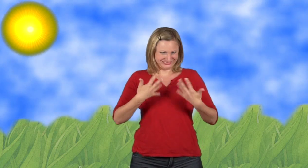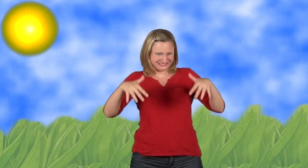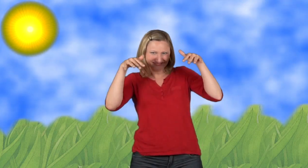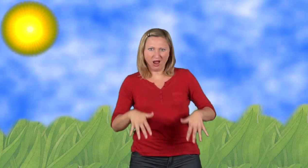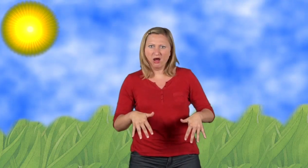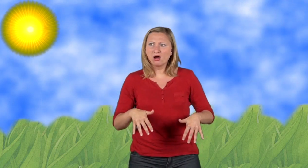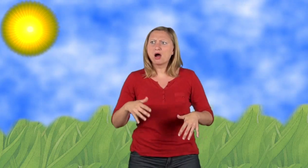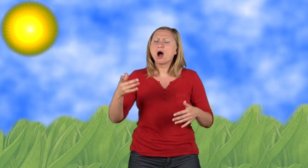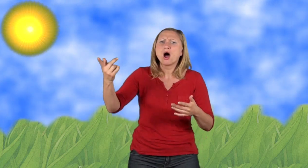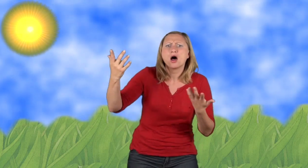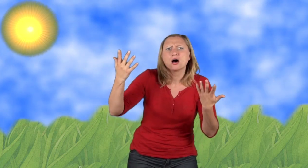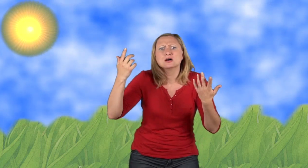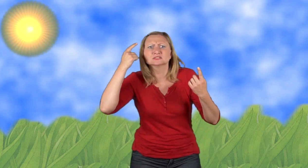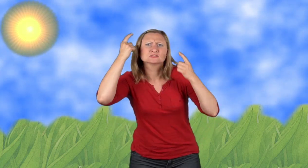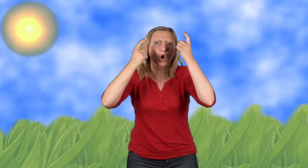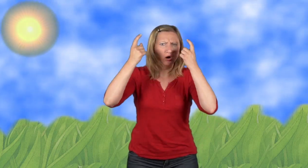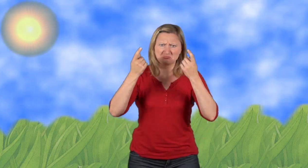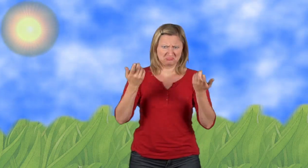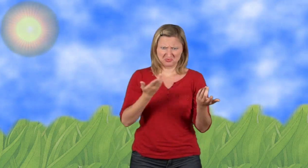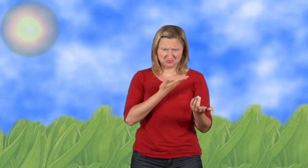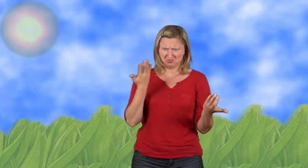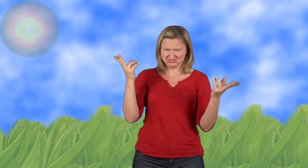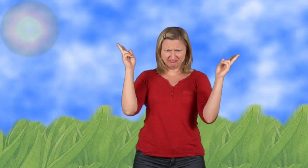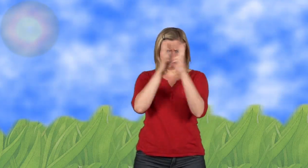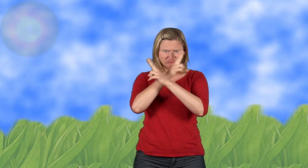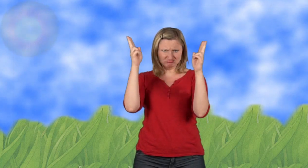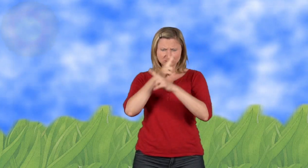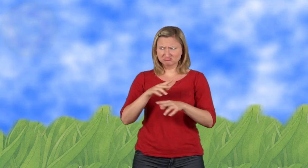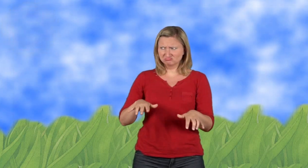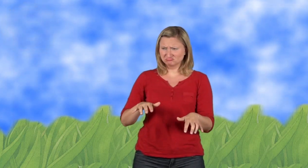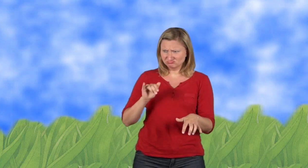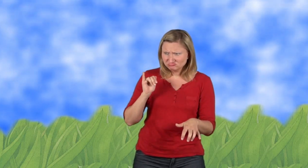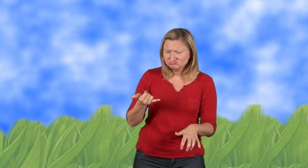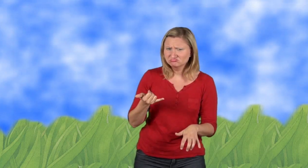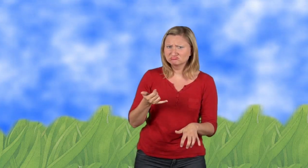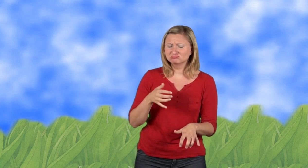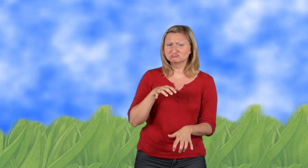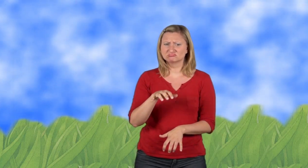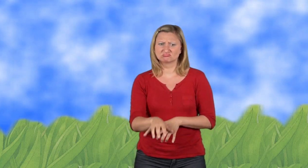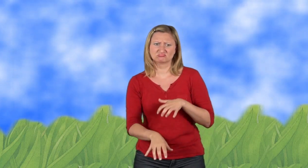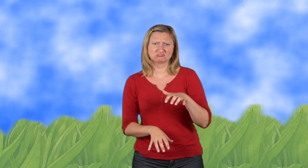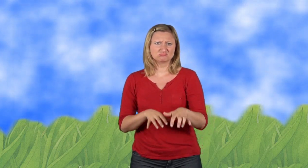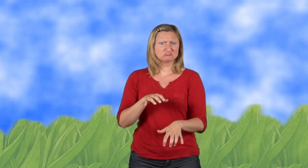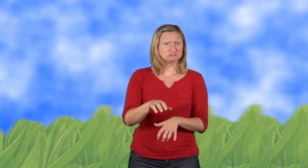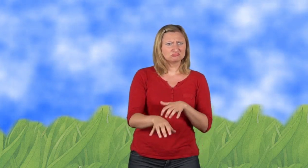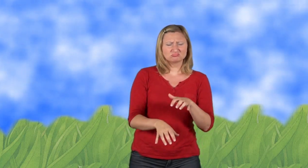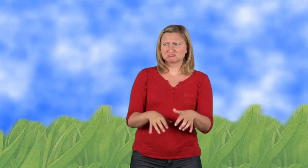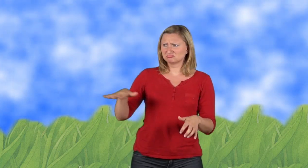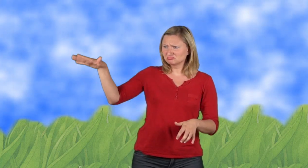Doch niemand schien seine Abwesenheit zu bemerken. Und das Leben der Tiere nahm